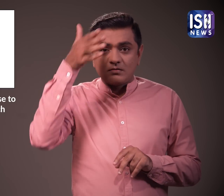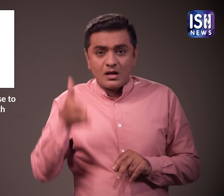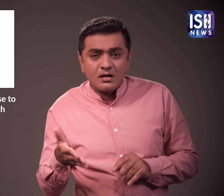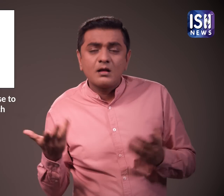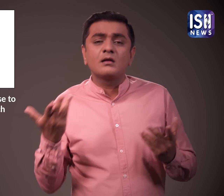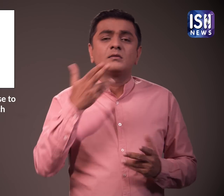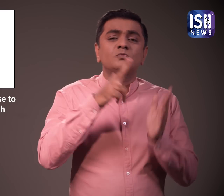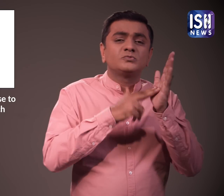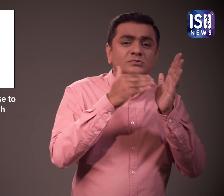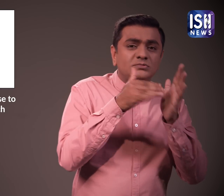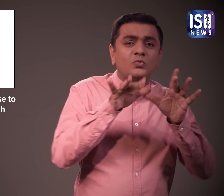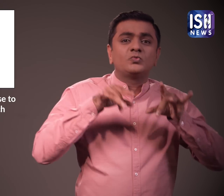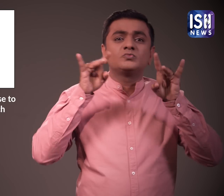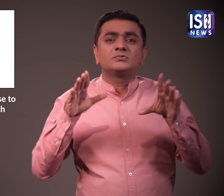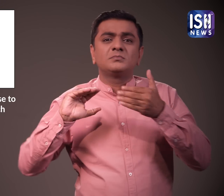न्यूजिलेंड, आदी टीमों के बीच खेला जाएगा